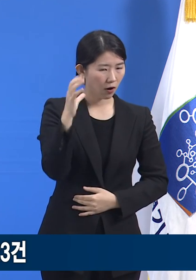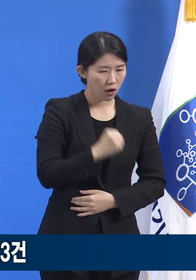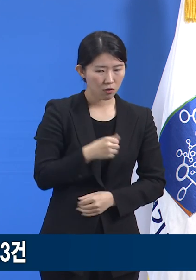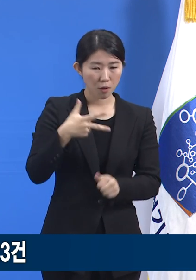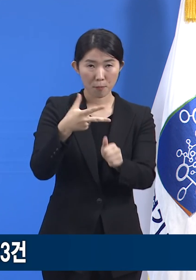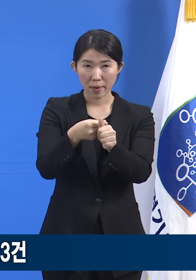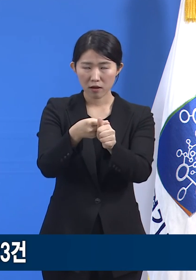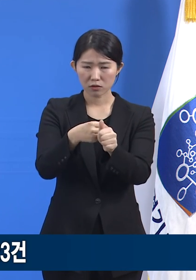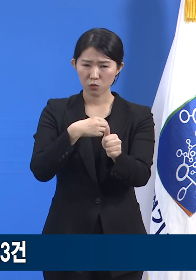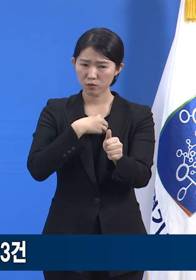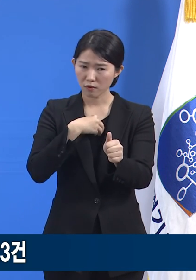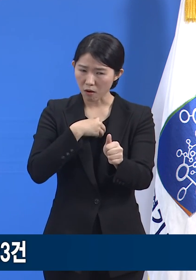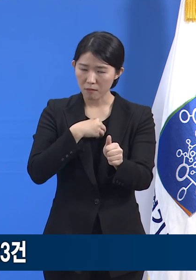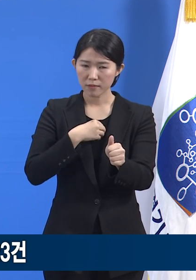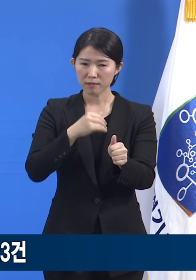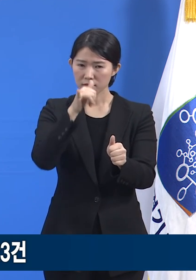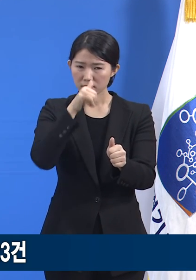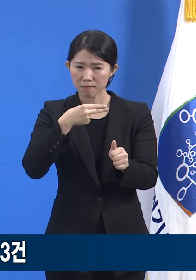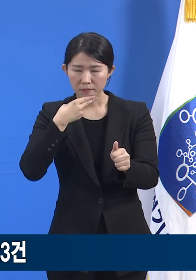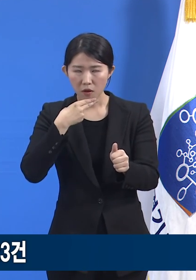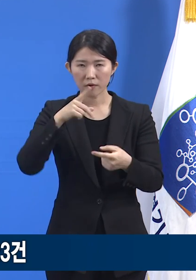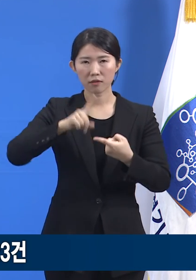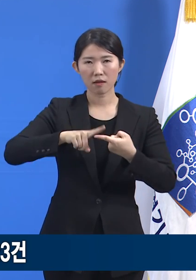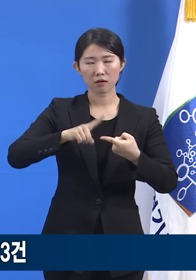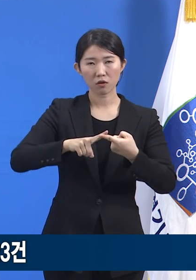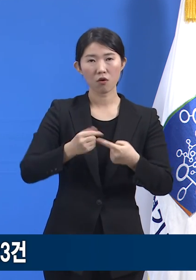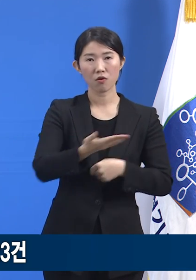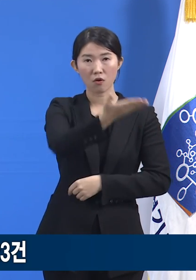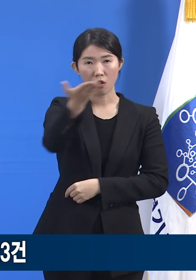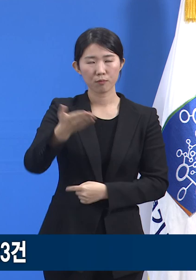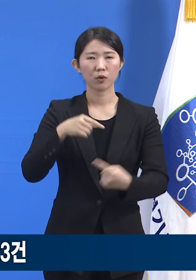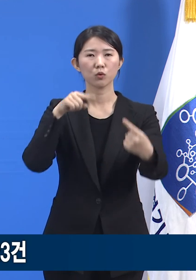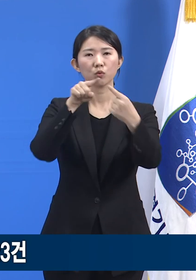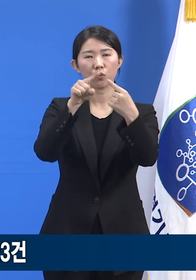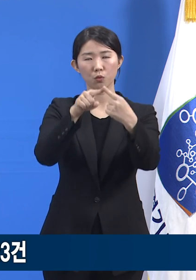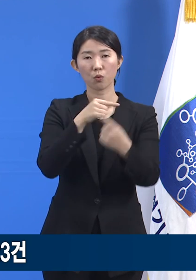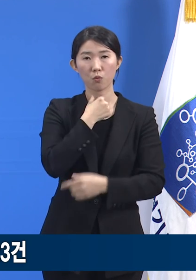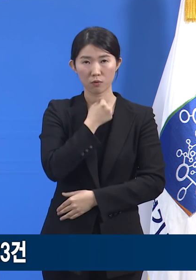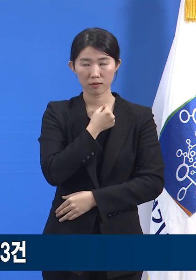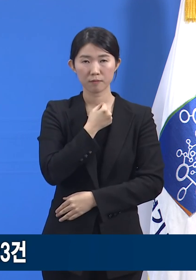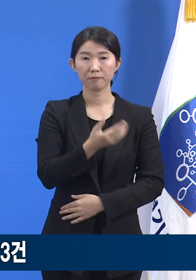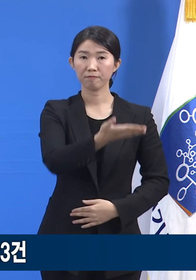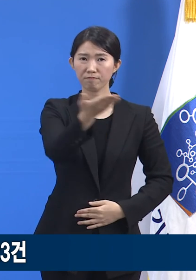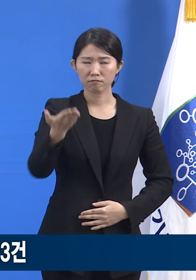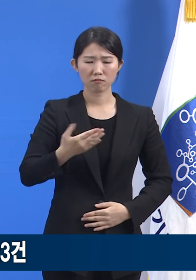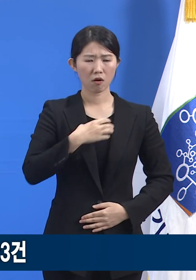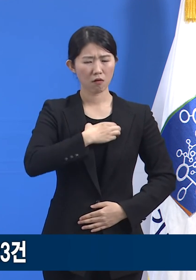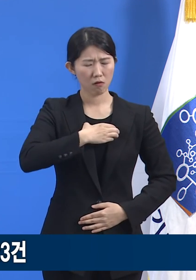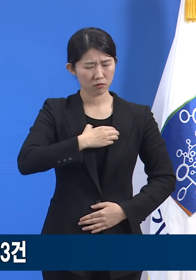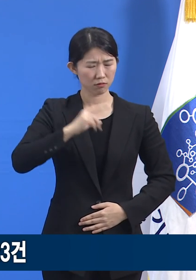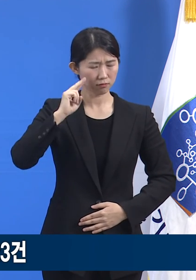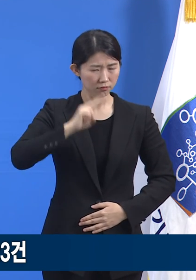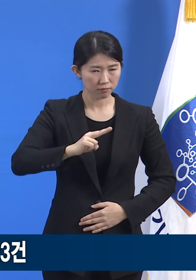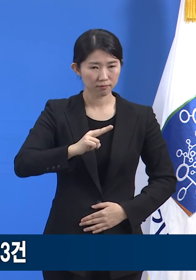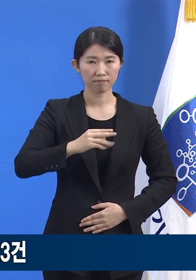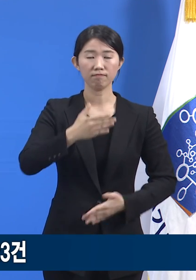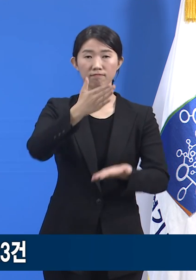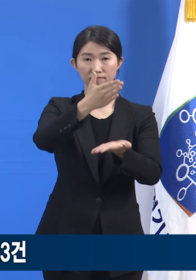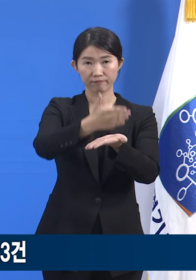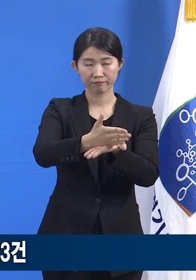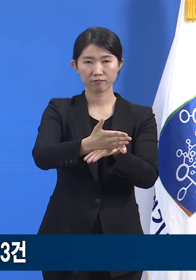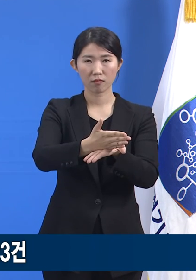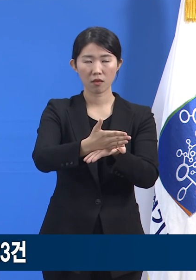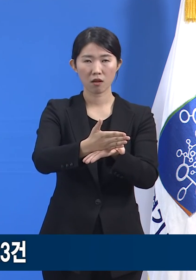대해서 소통해 가겠습니다. 도민 여러분께서도 지나친 걱정을 삼가주시고 보건당국과